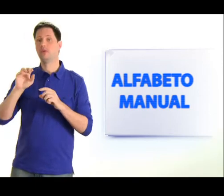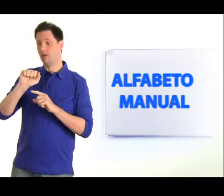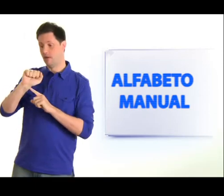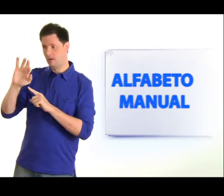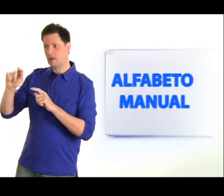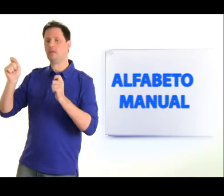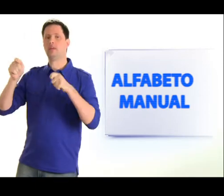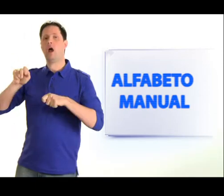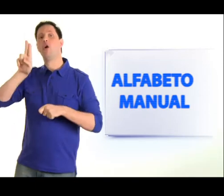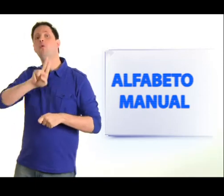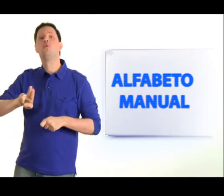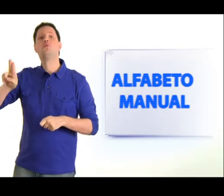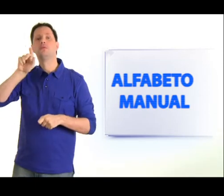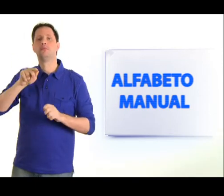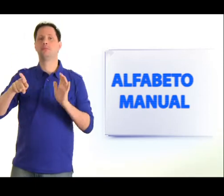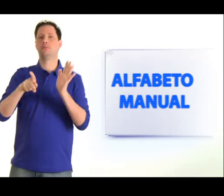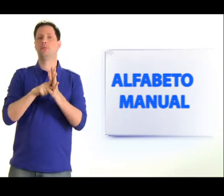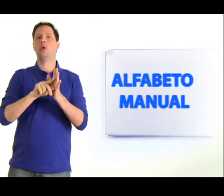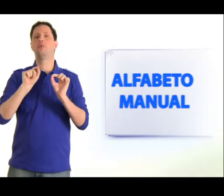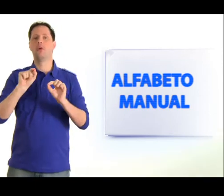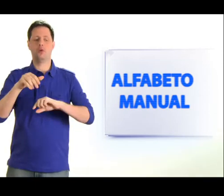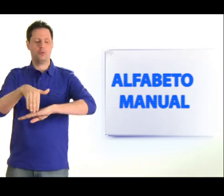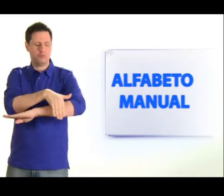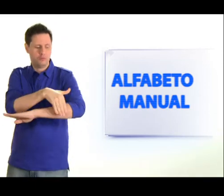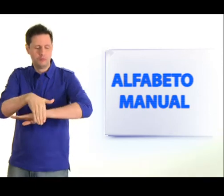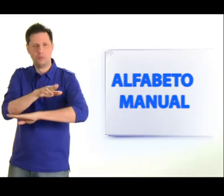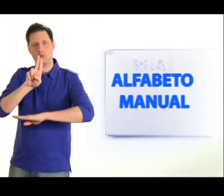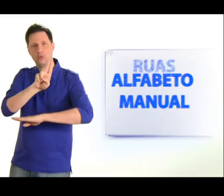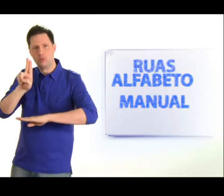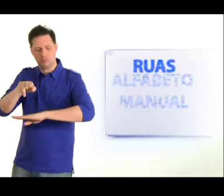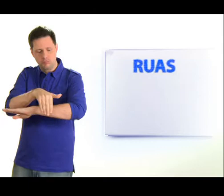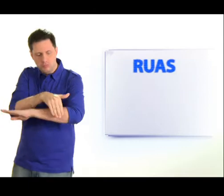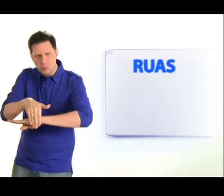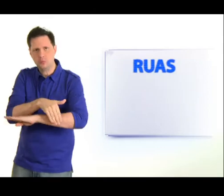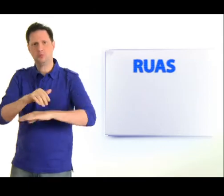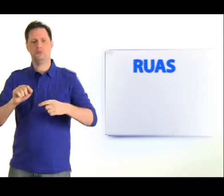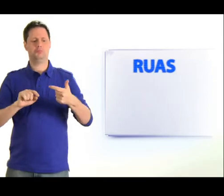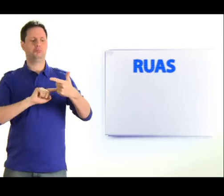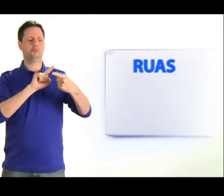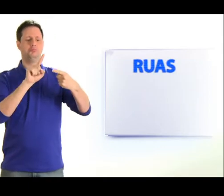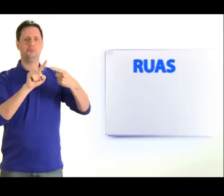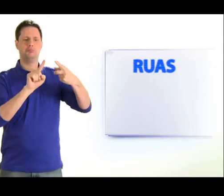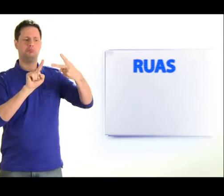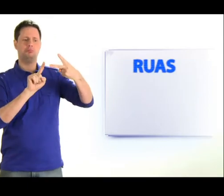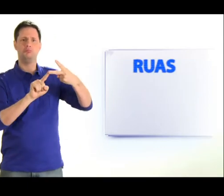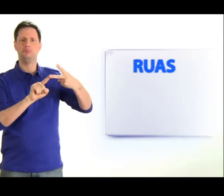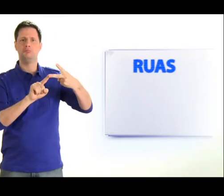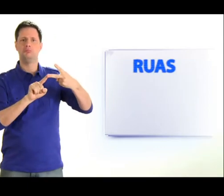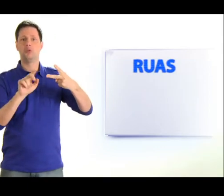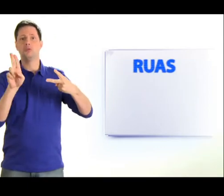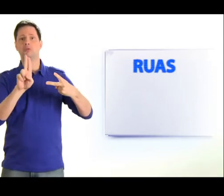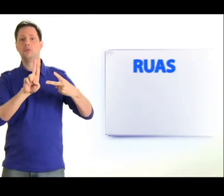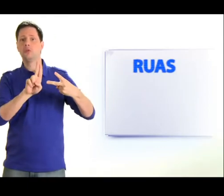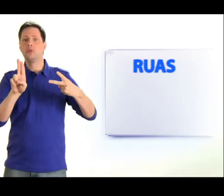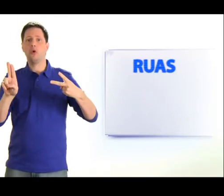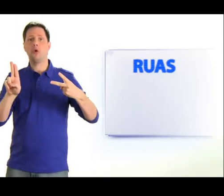como que o alfabeto é utilizado, principalmente em nomes de ruas, Também em nomes de